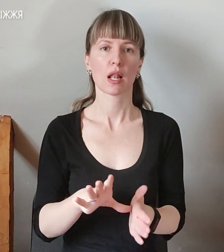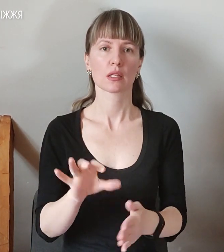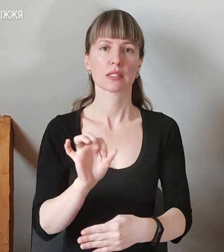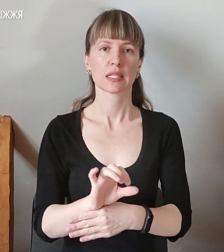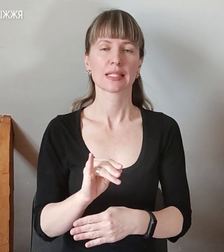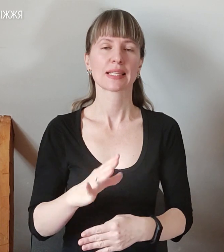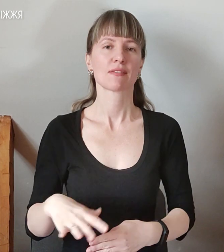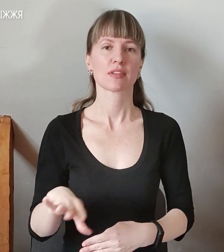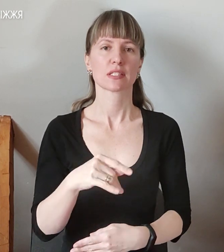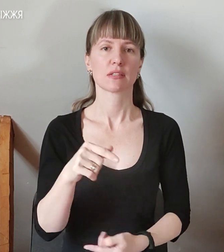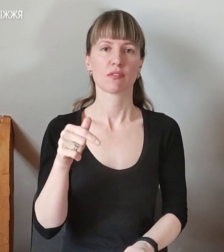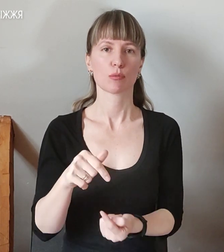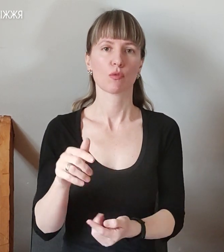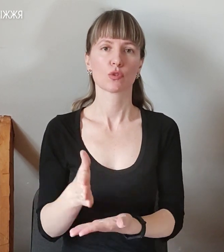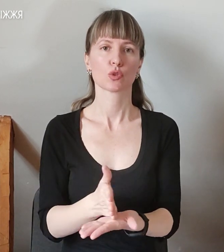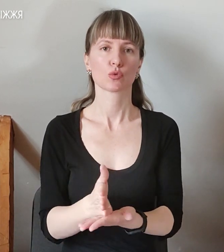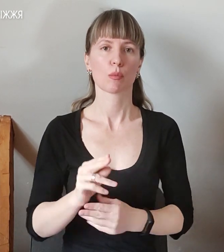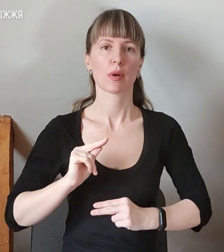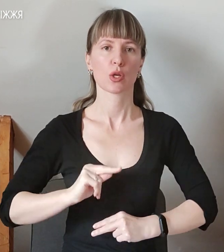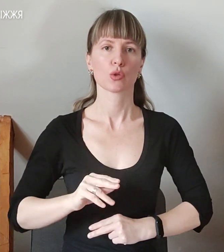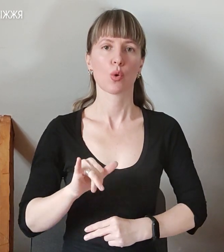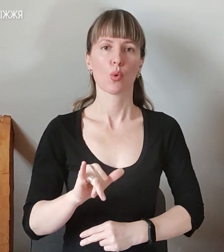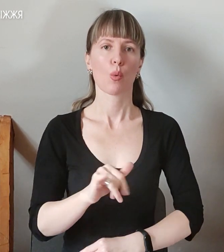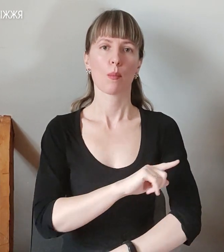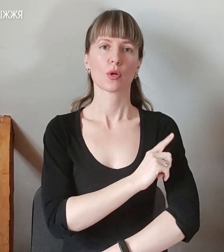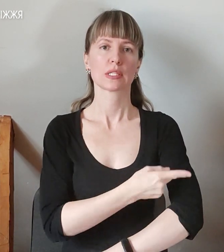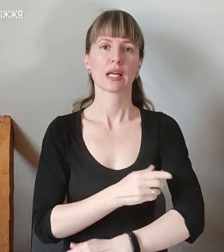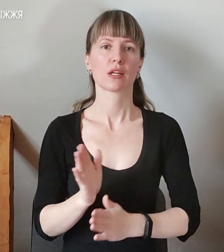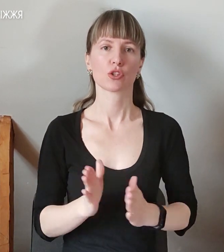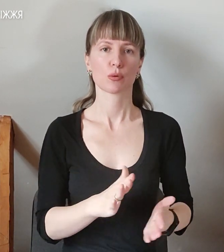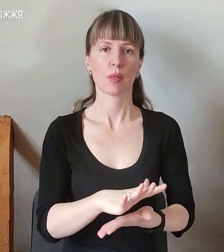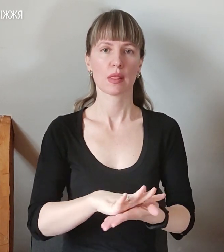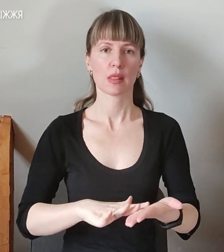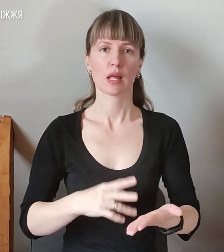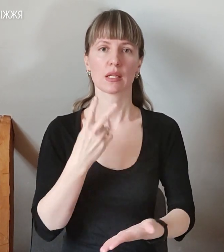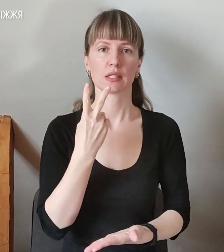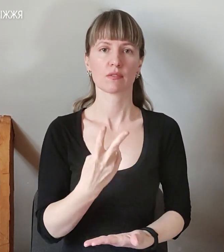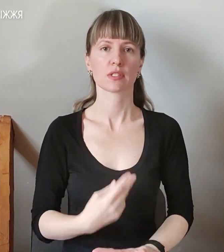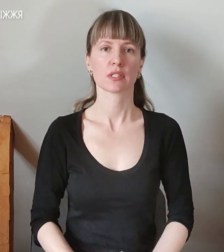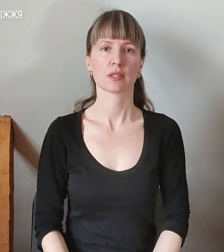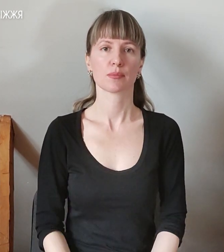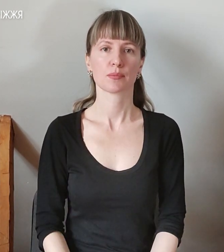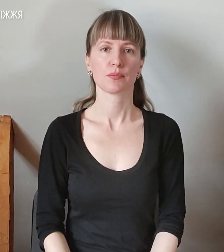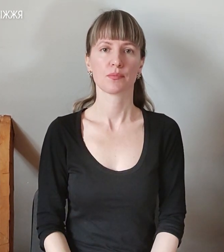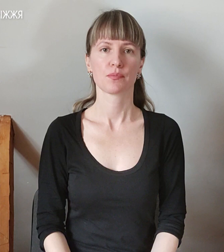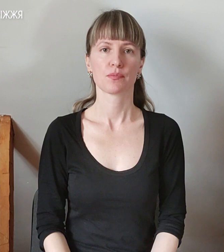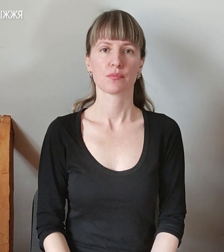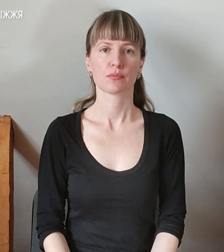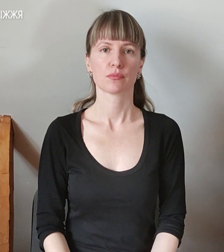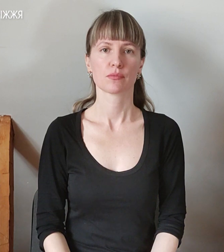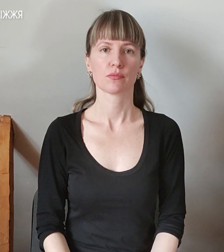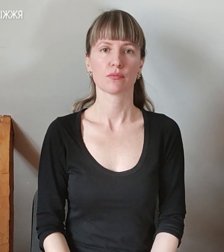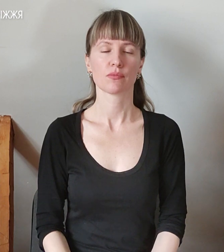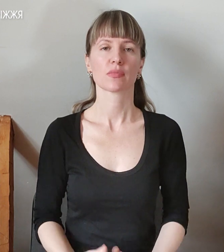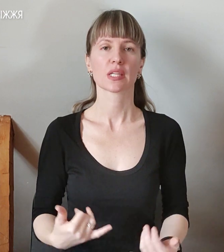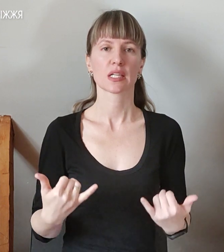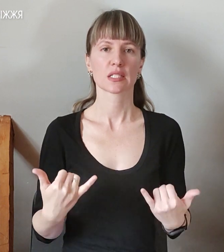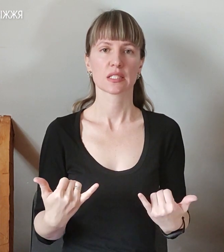всі відповідні служби працюють у посиленому режимі. Далі прошу його коментар. Зараз пройшла